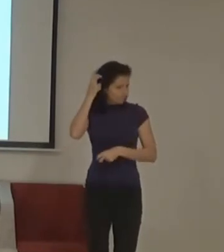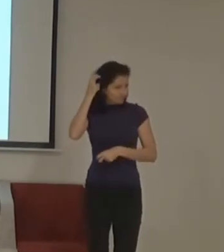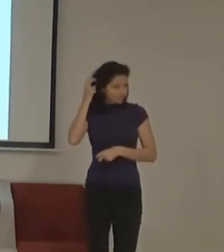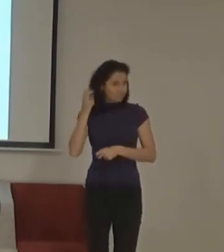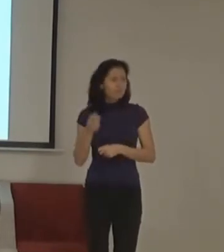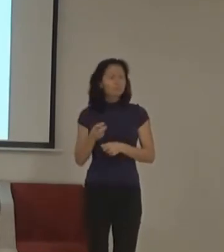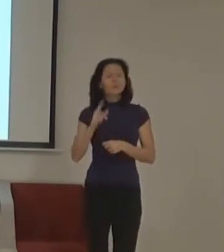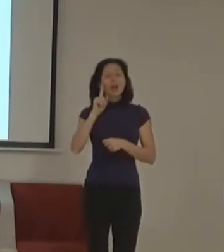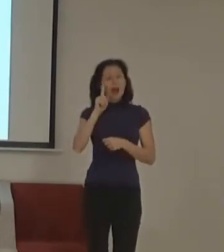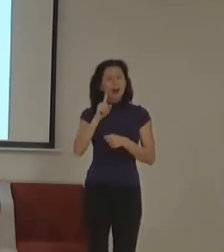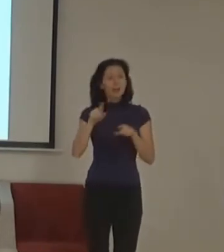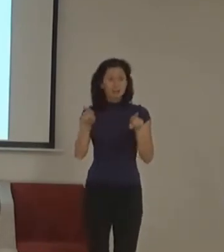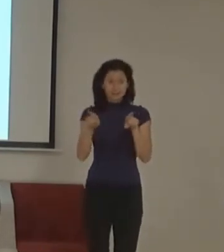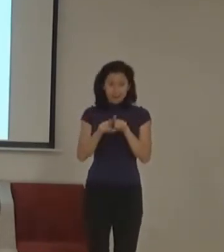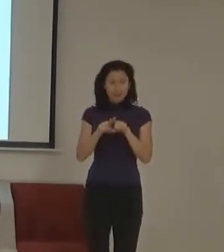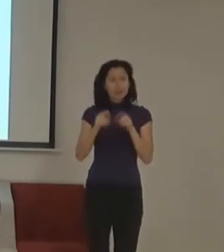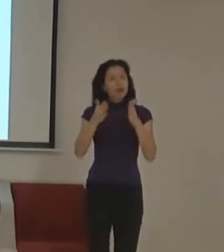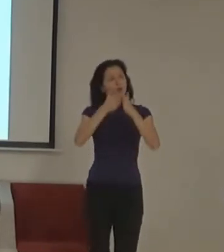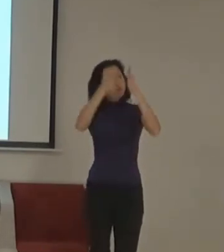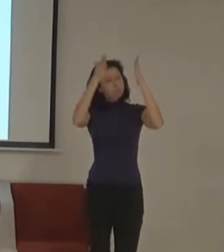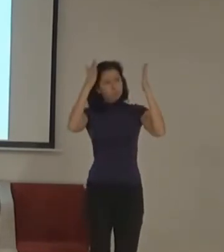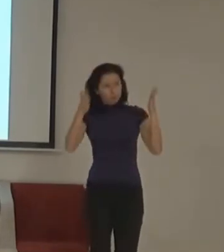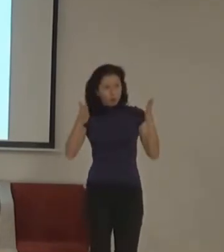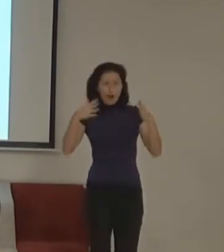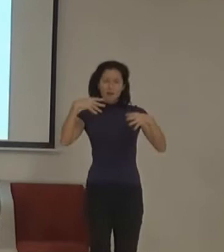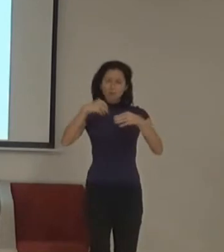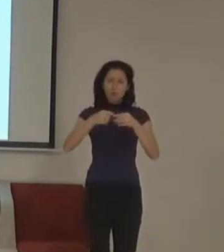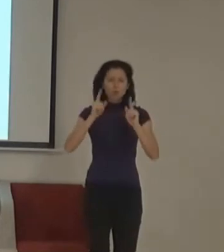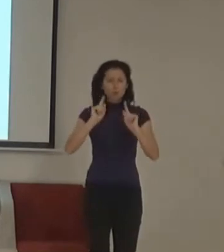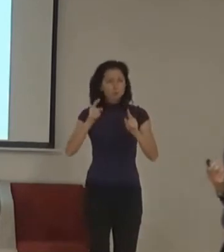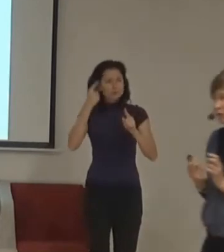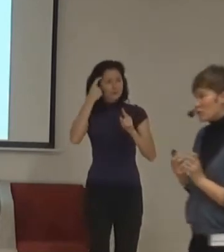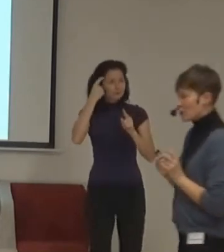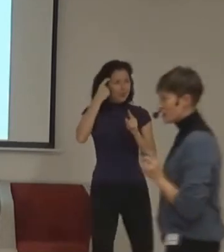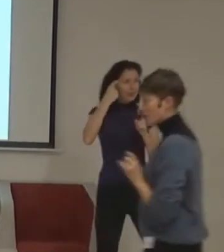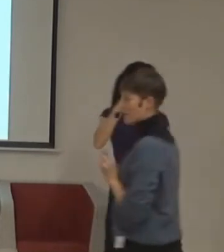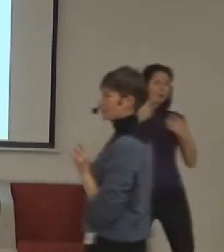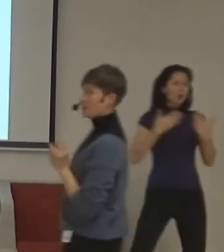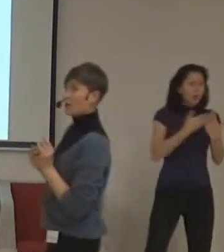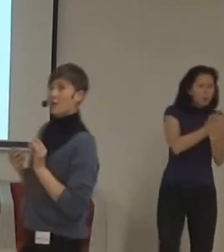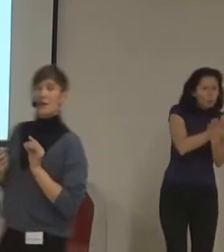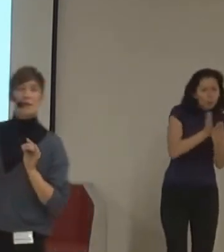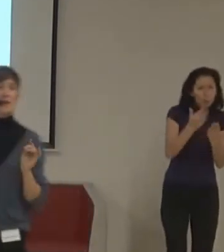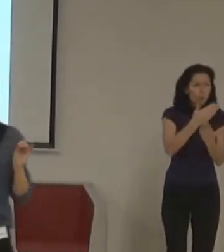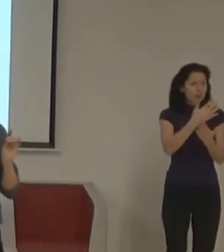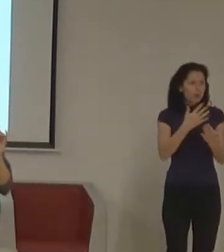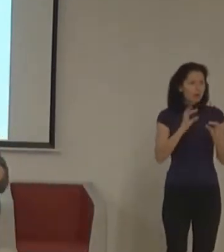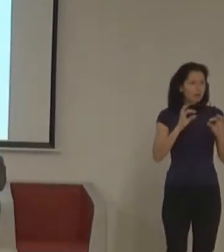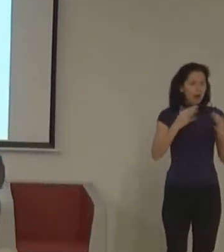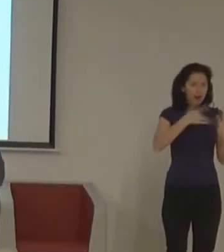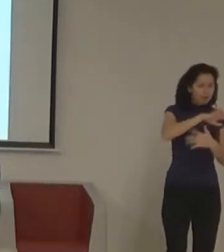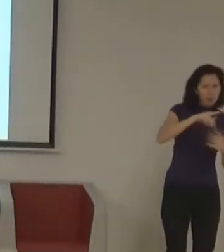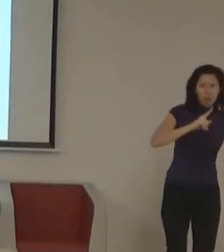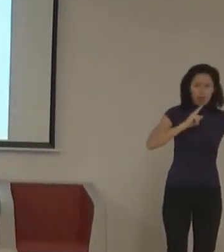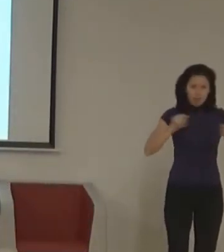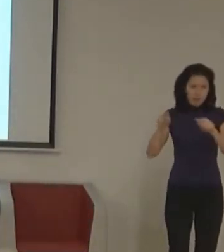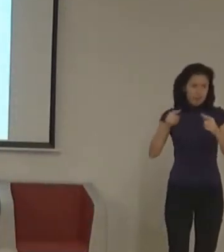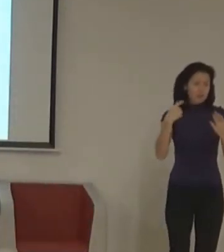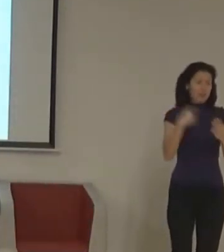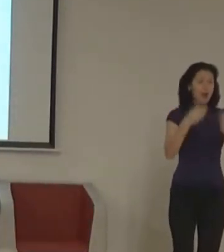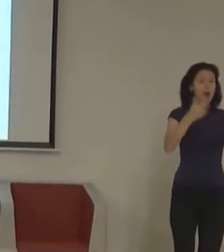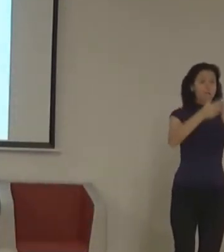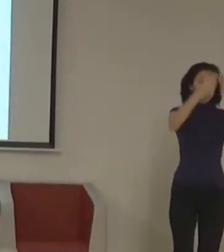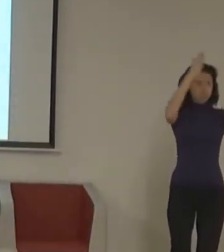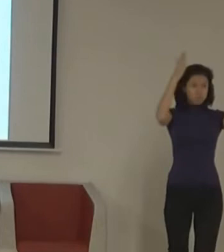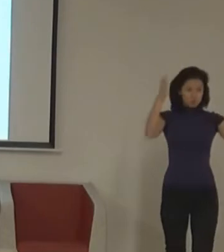se dobře orientovat. Víste, jak jsme se povídali o tom, jak to tady funguje v knihovně. To, že my vejdeme do budovy